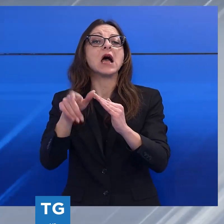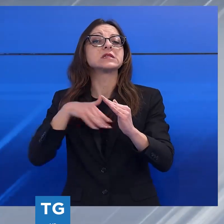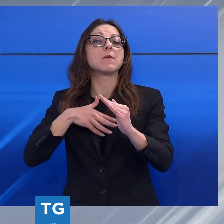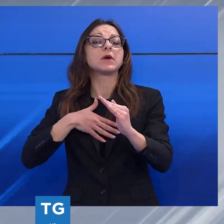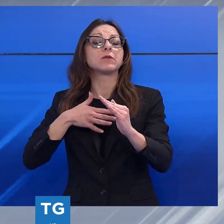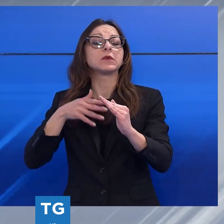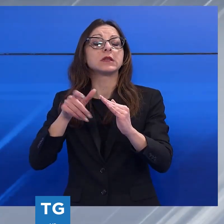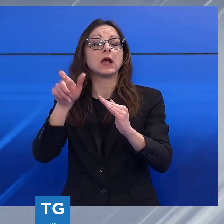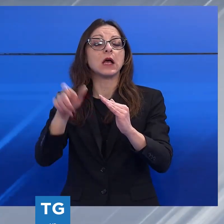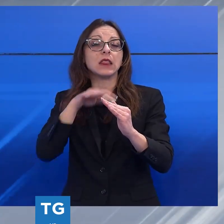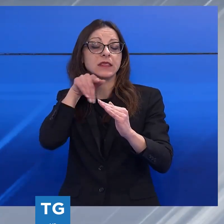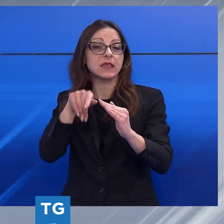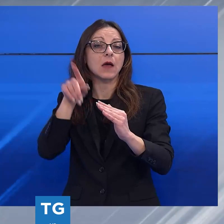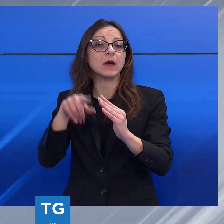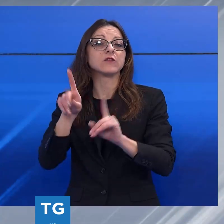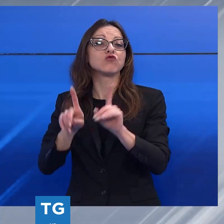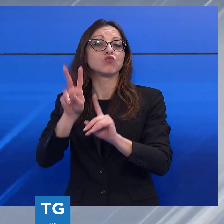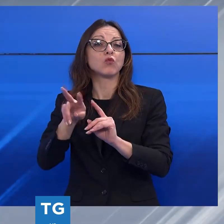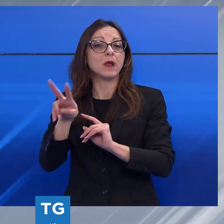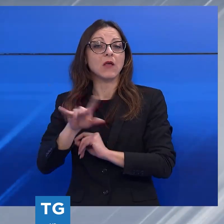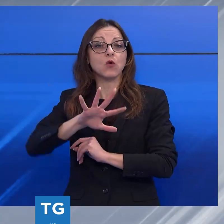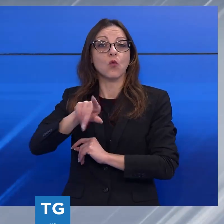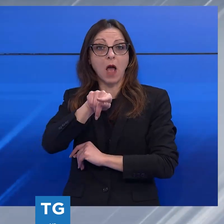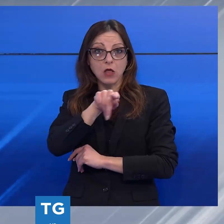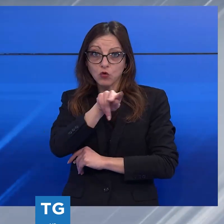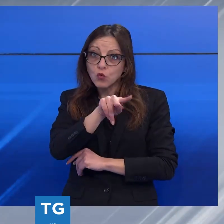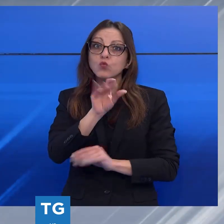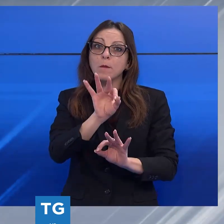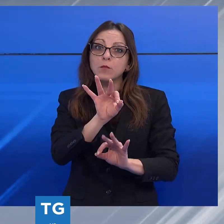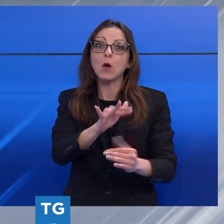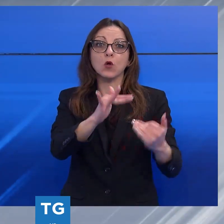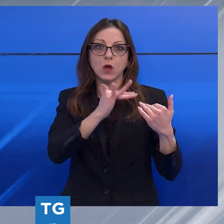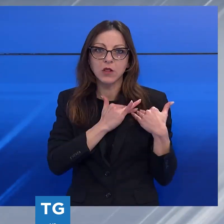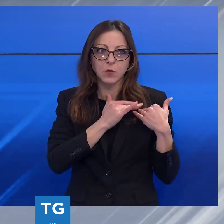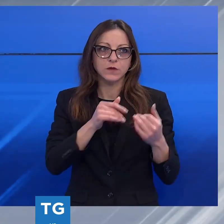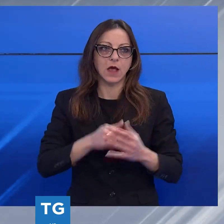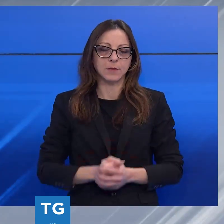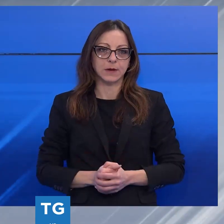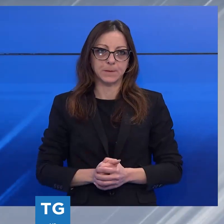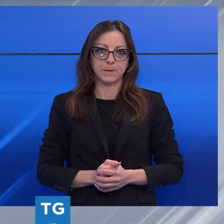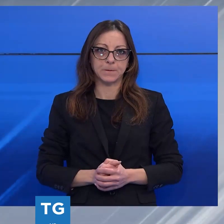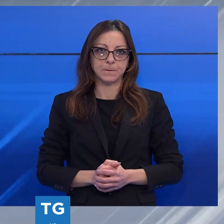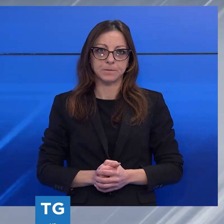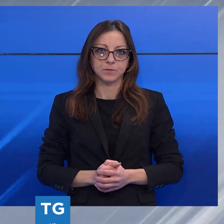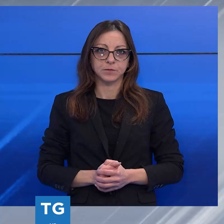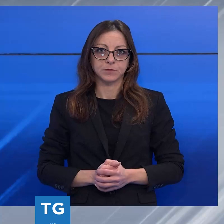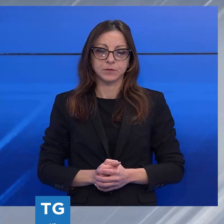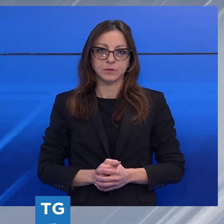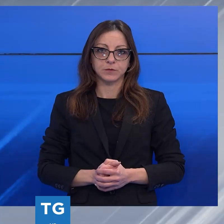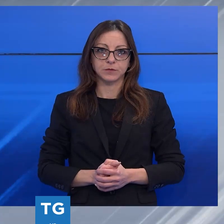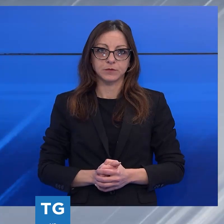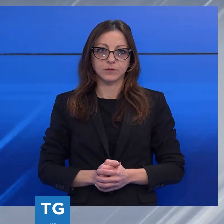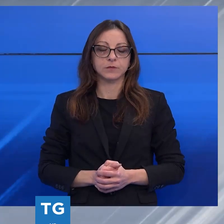Benabbio, avvenuto nel giugno 2022. Quello che ancora lascia perplessi gli inquirenti è invece il fatto che, qualora gli esiti